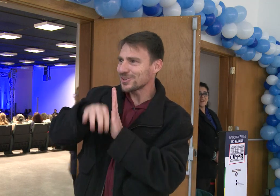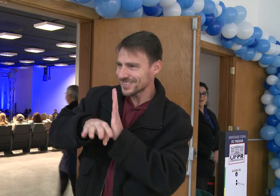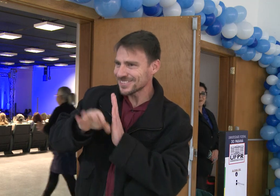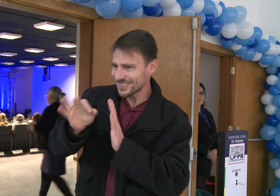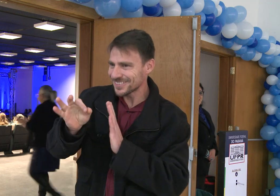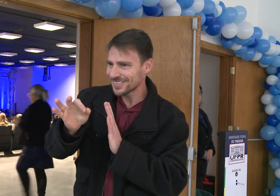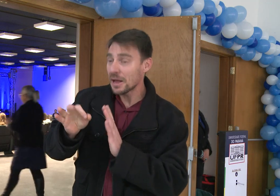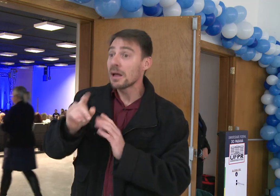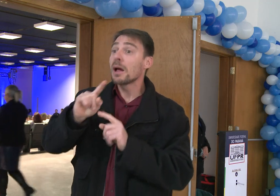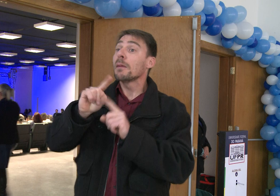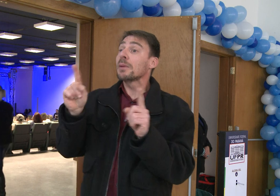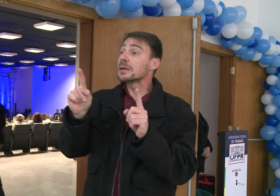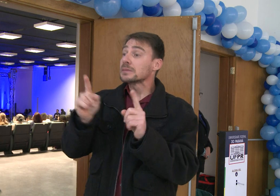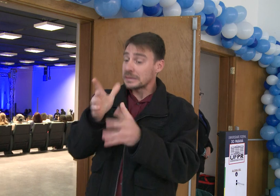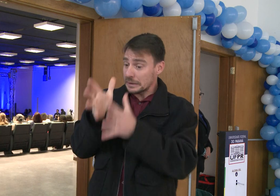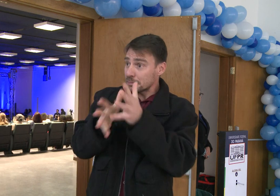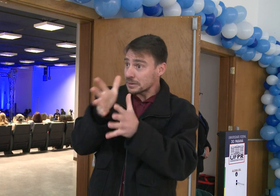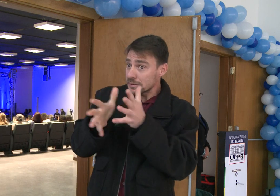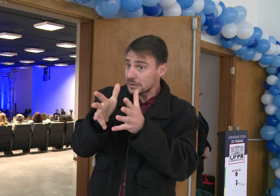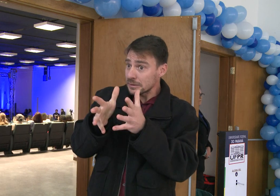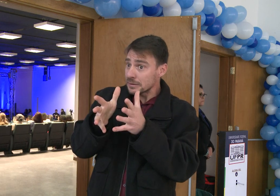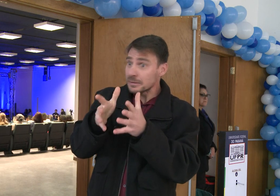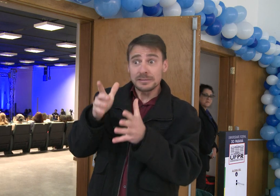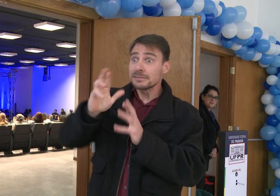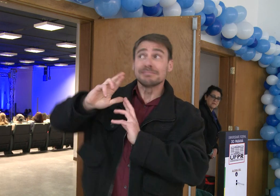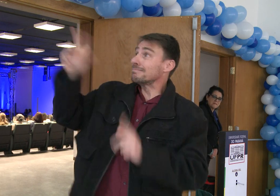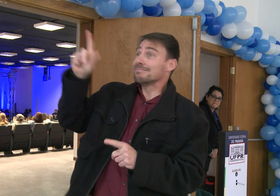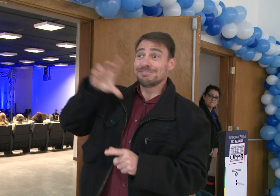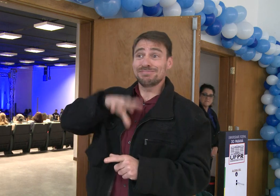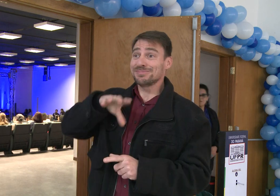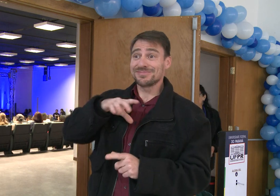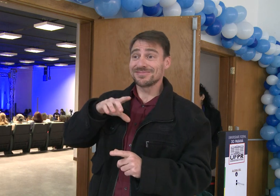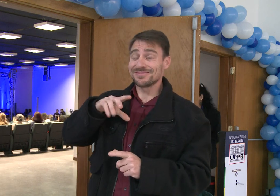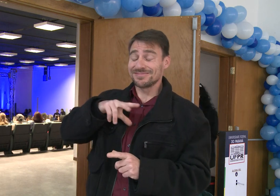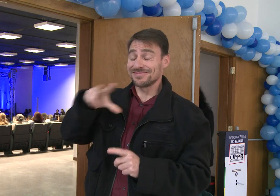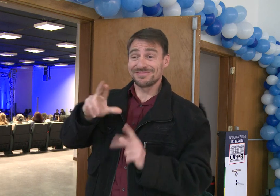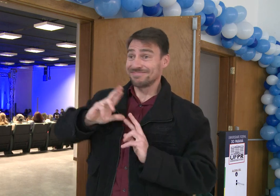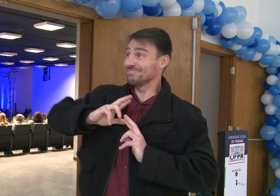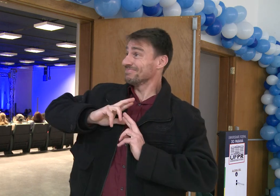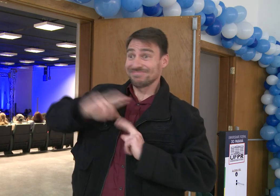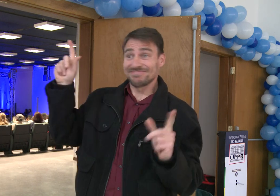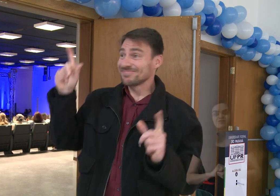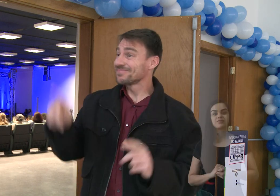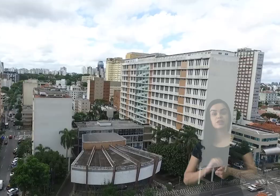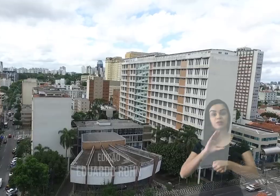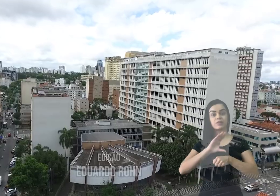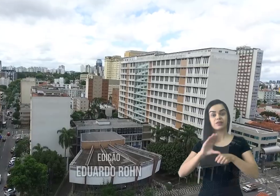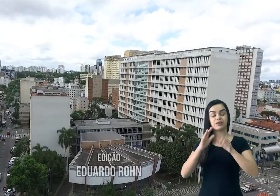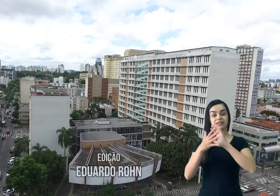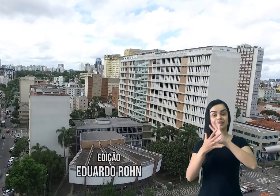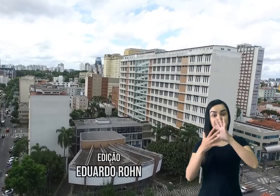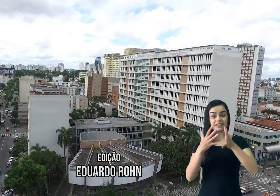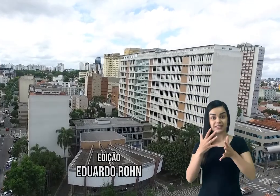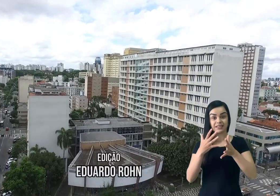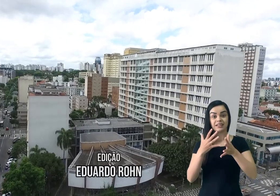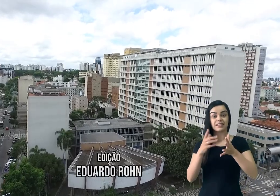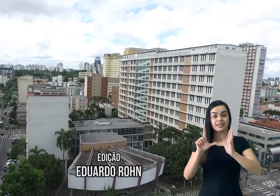suas meticulações. Não é só o português igual a gente conhece aqui no Brasil. Então, existe essa diferença. Tanto o curso de Letras Libras,